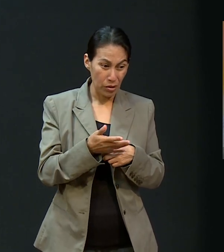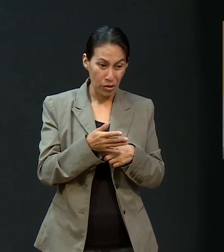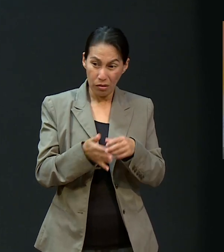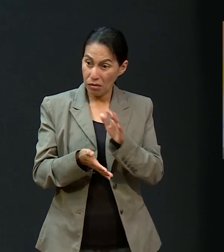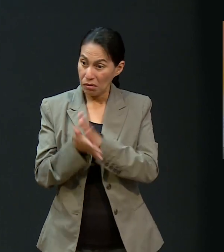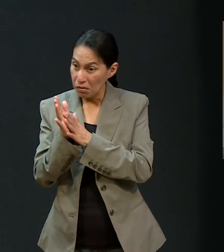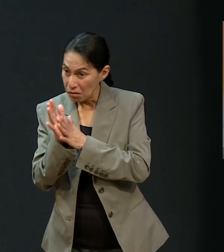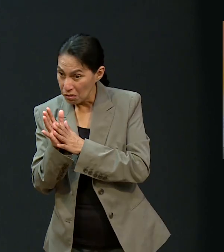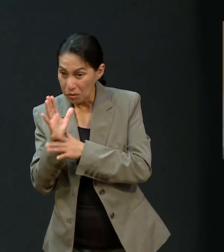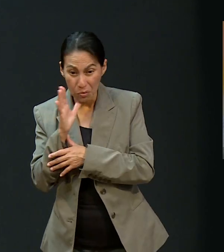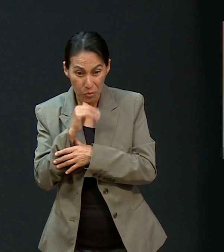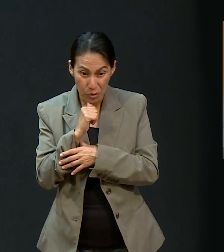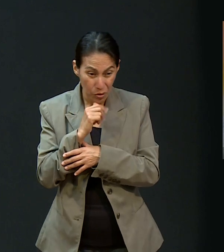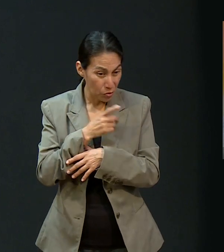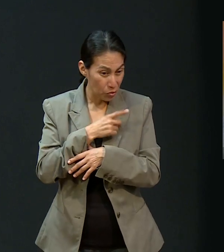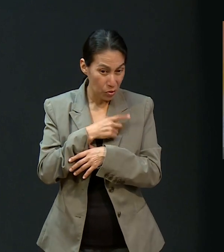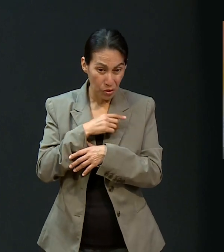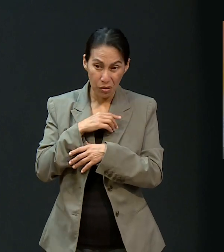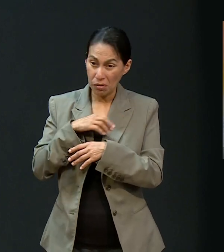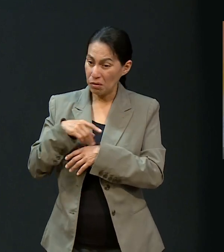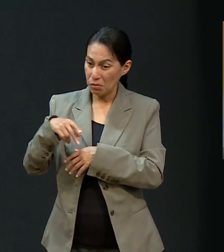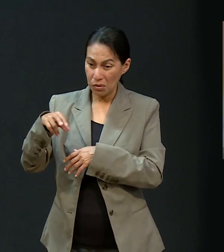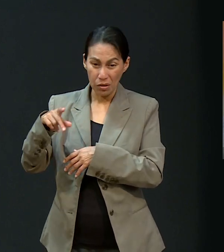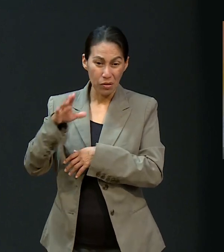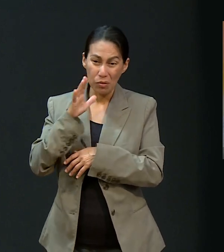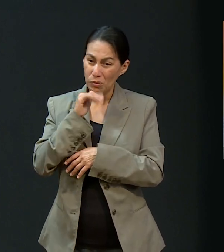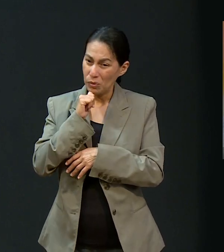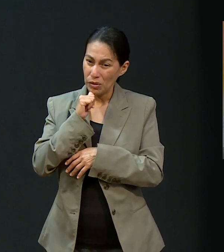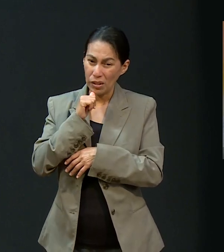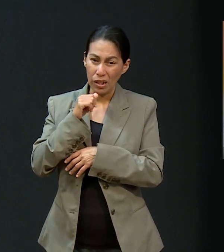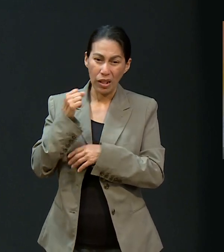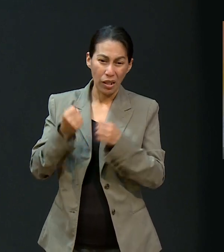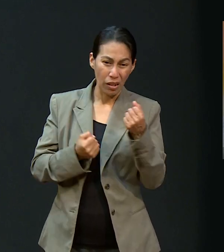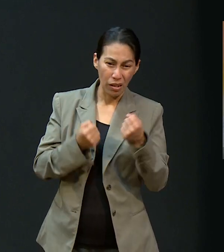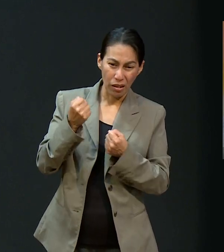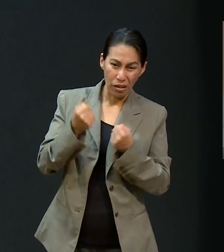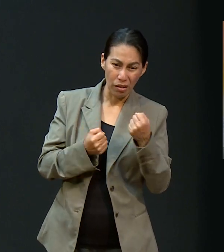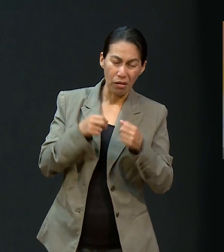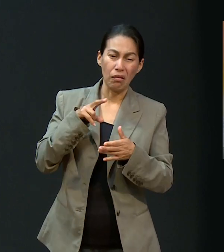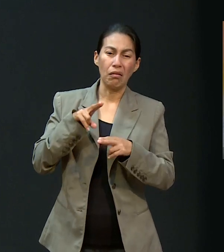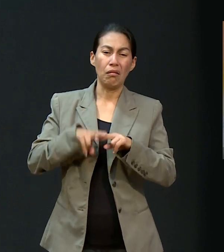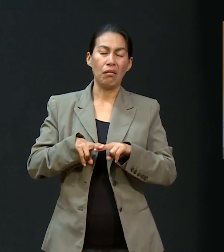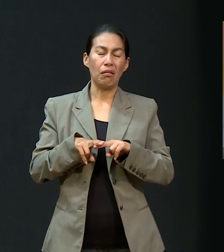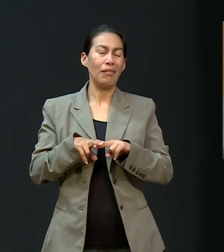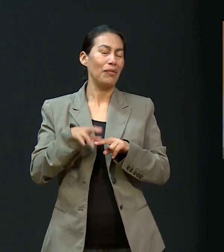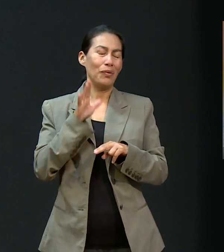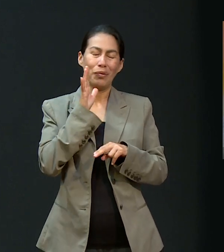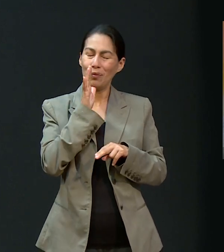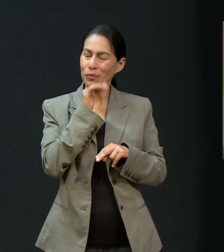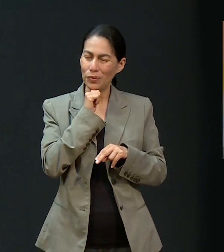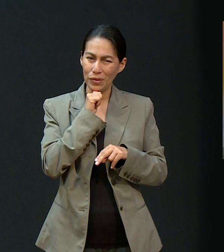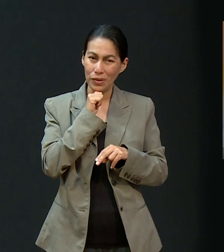ya no puede salir, no puede transportarse, no la puede entrar en auto, nada, ya.